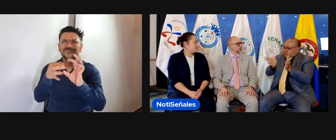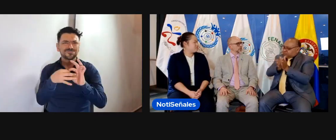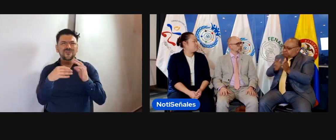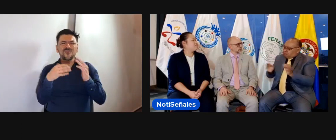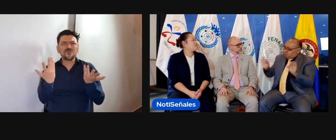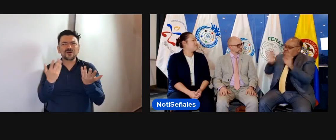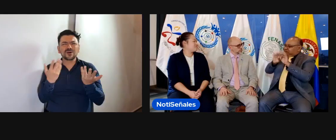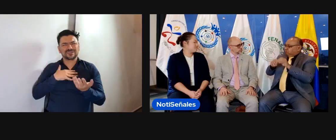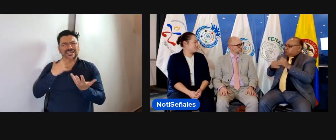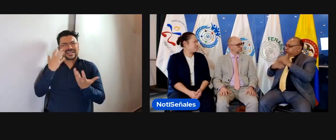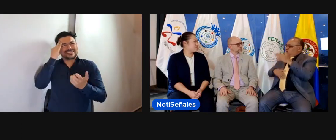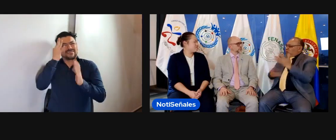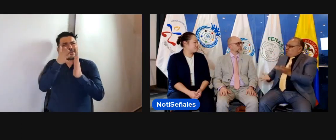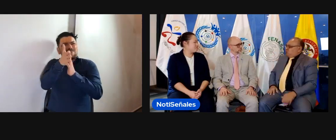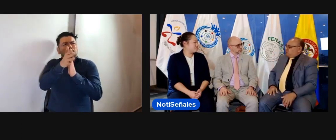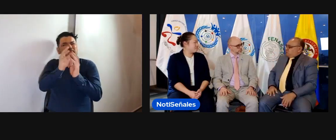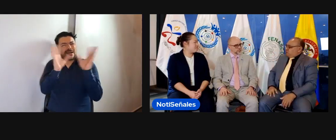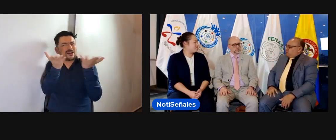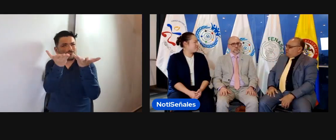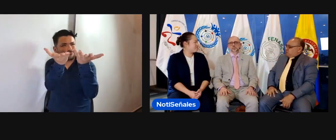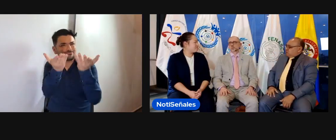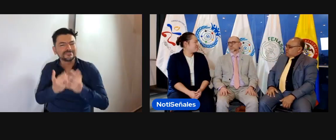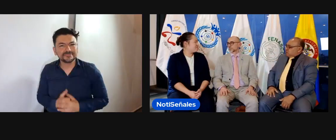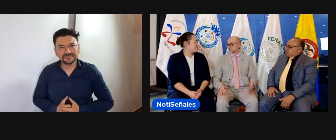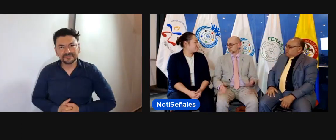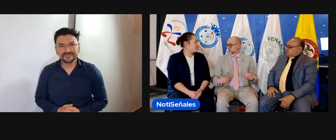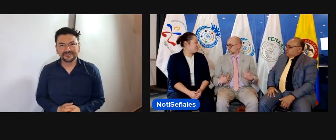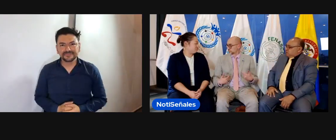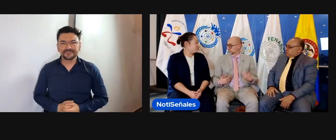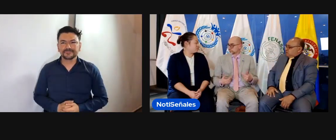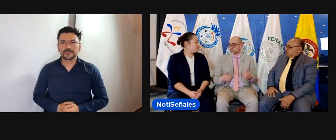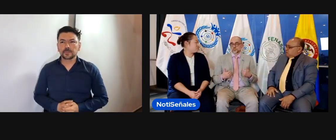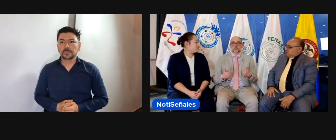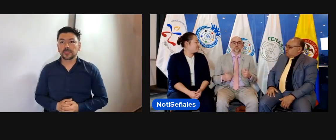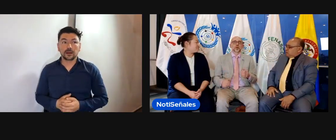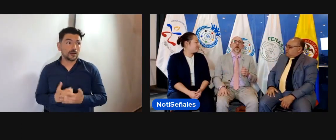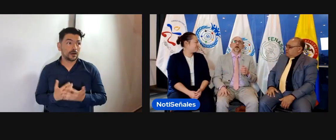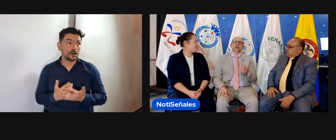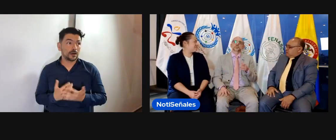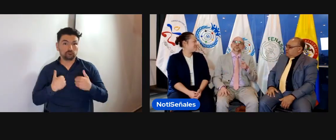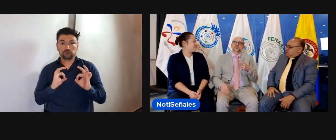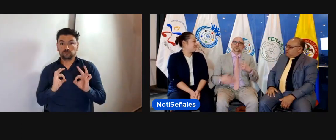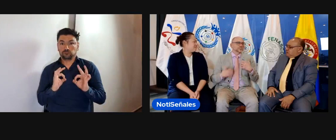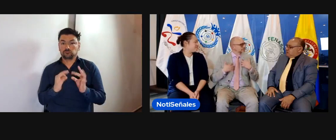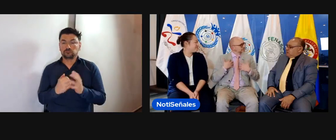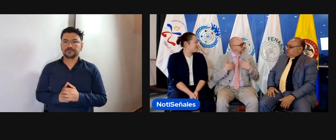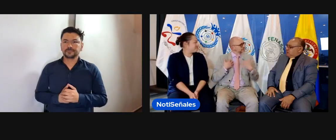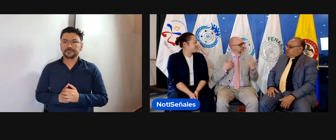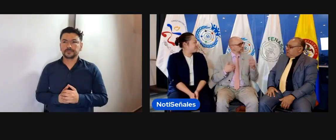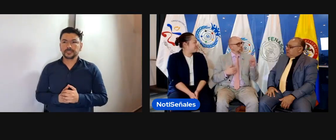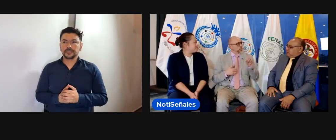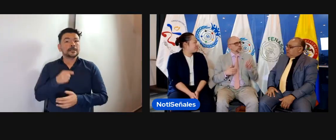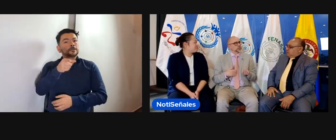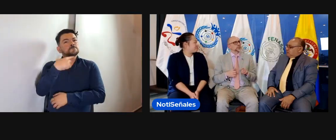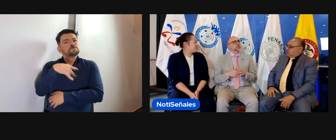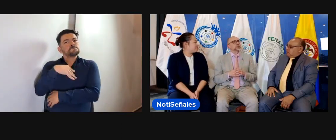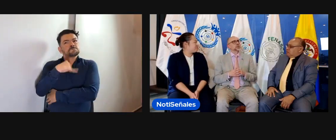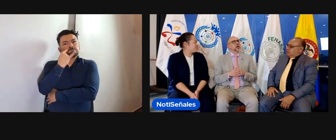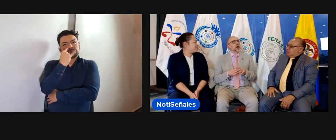mancomunada entre la Federación Nacional de Sordos de Colombia y la Federación Mundial? Bueno, ¿te parece, Elizabeth? Sí, respondo yo. Bueno, es